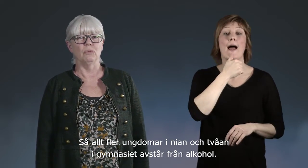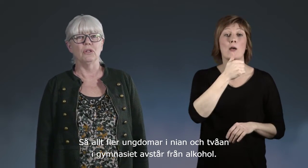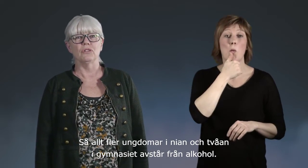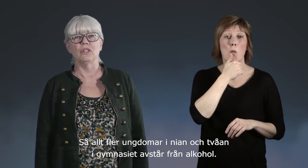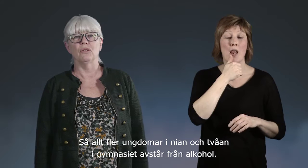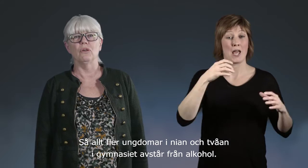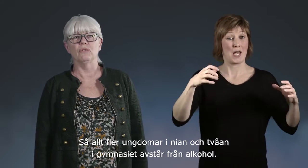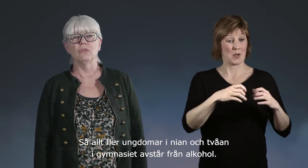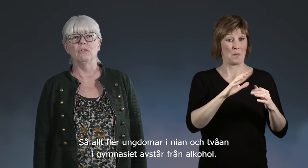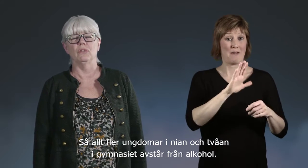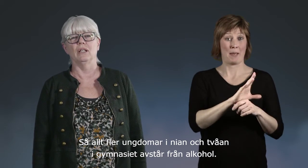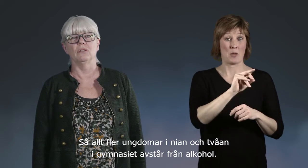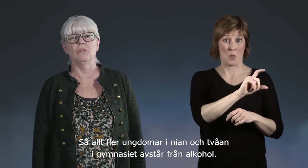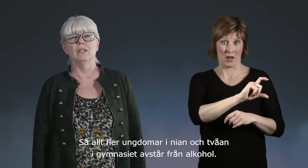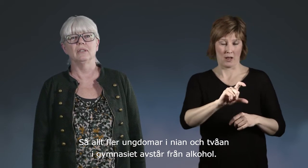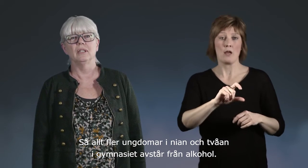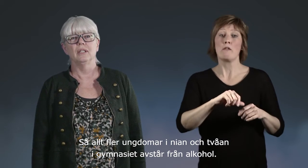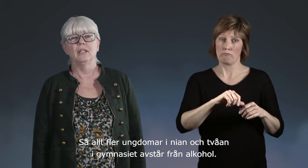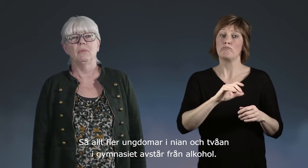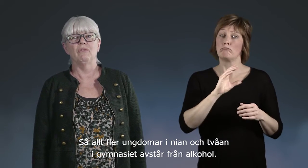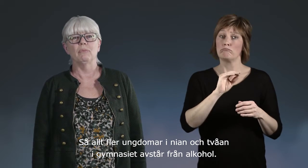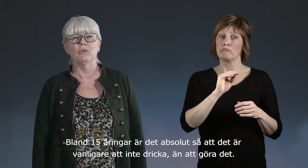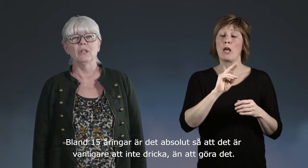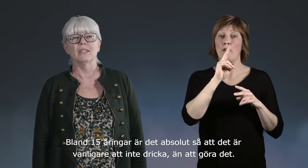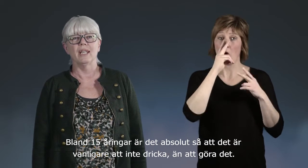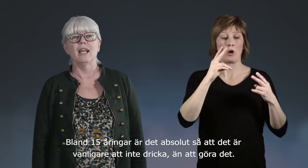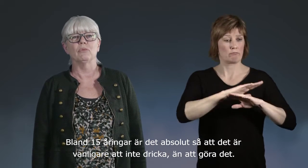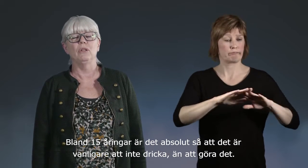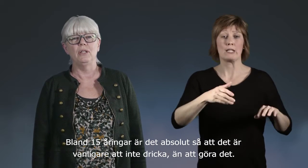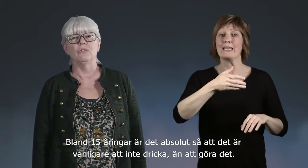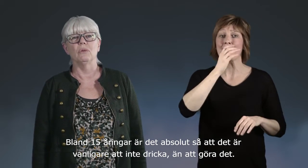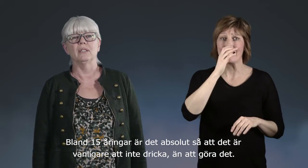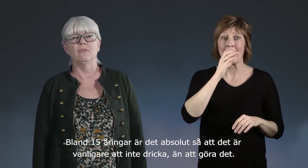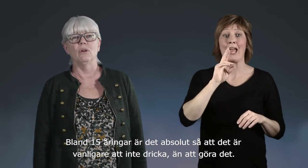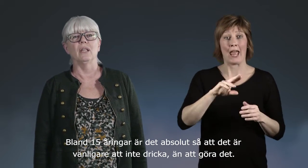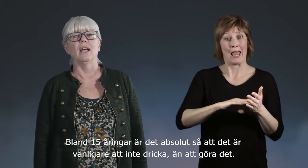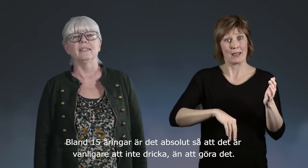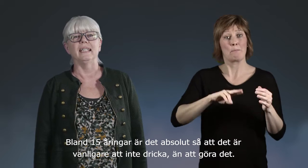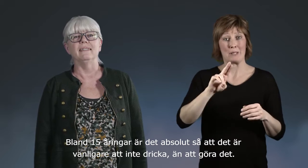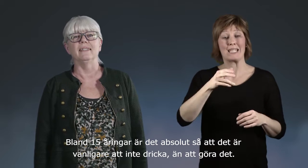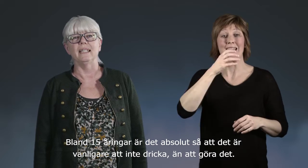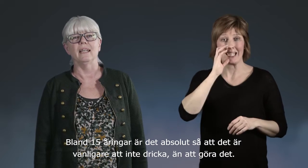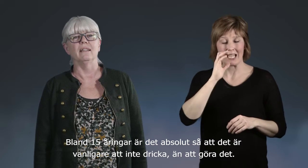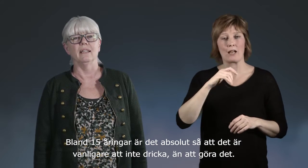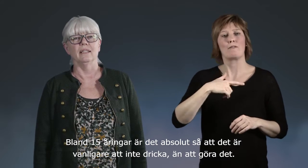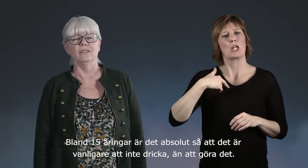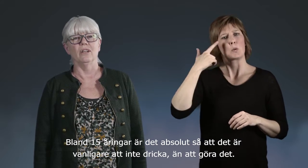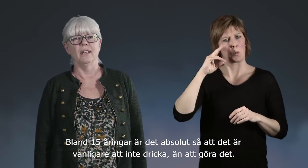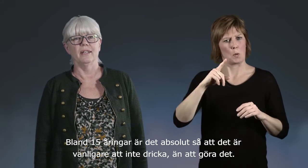gymnasiet avstår från alkohol. Bland 15-åringar så är det absolut så att det är vanligare att inte dricka än att göra det.